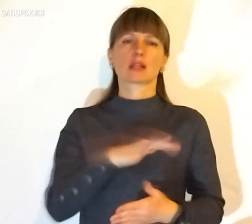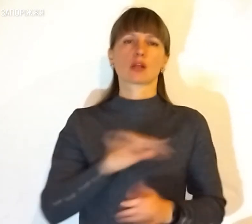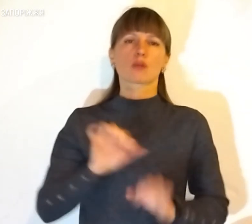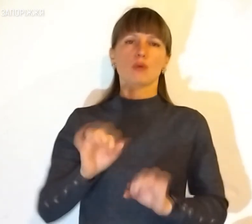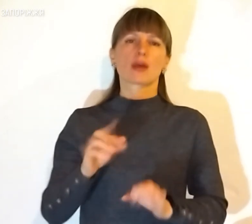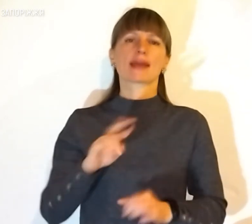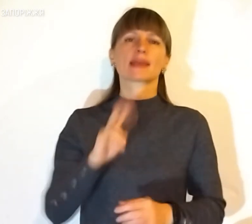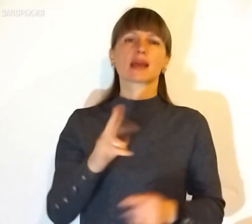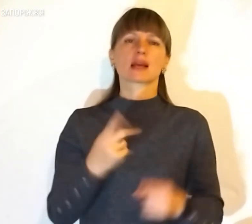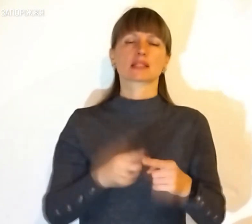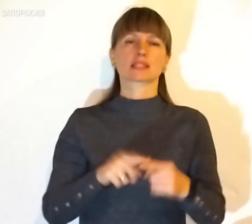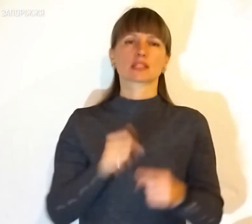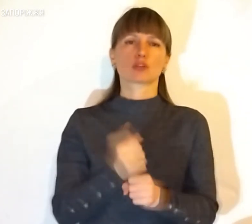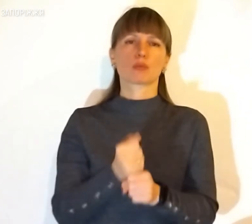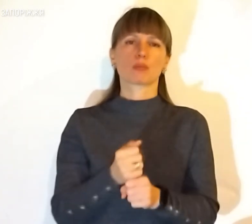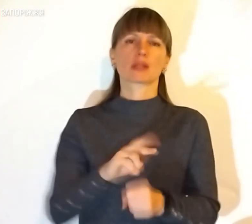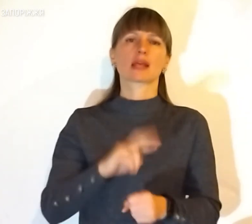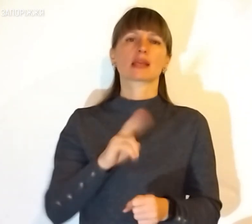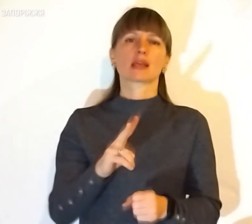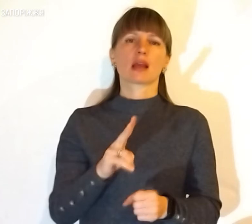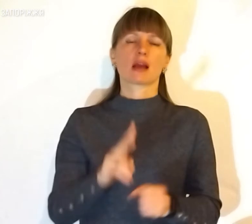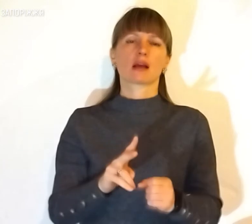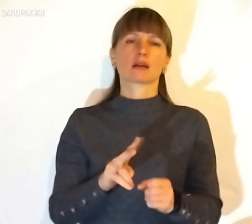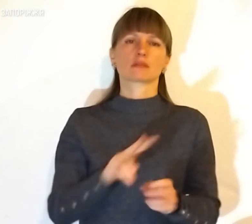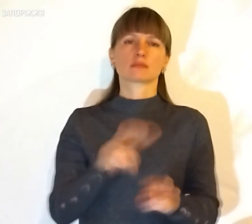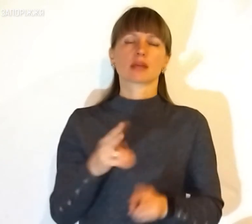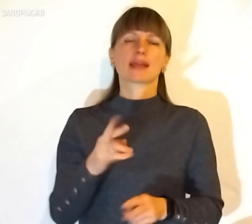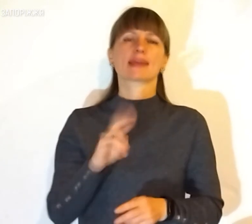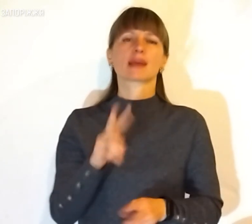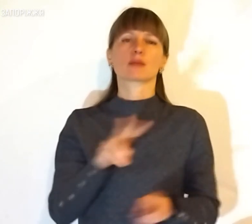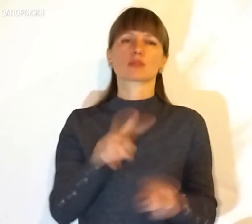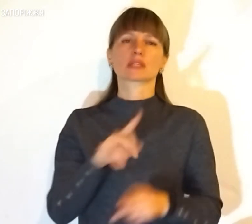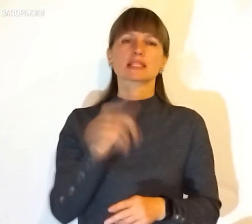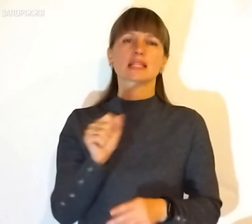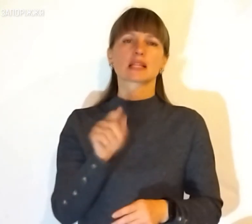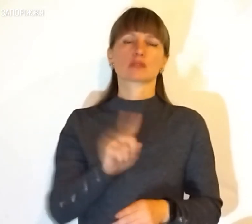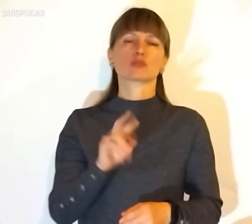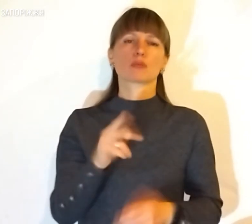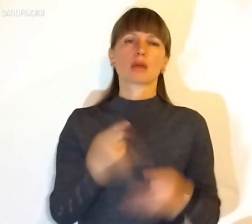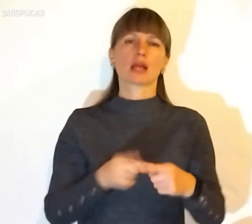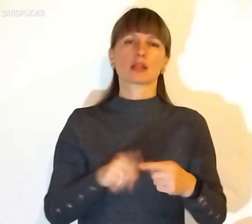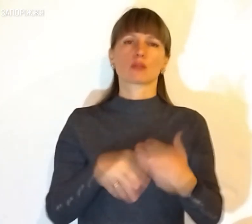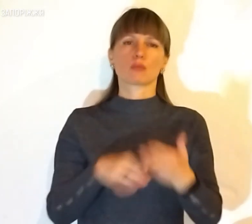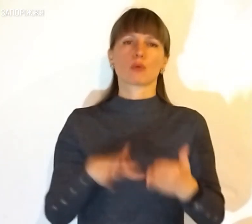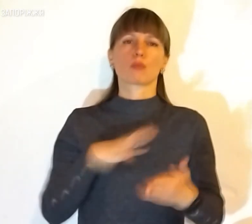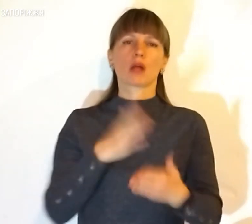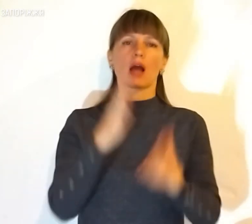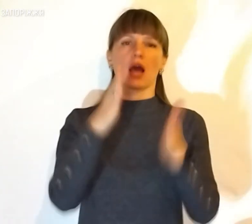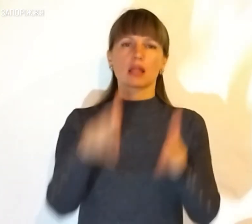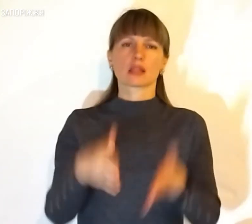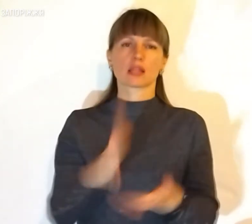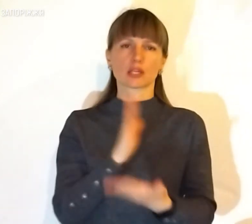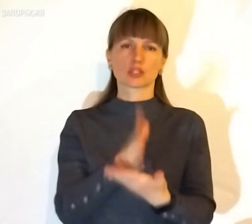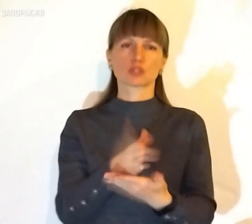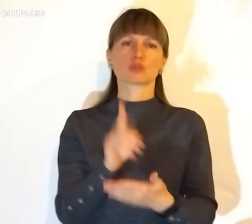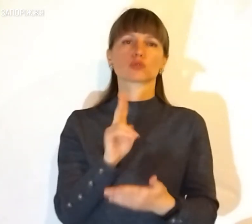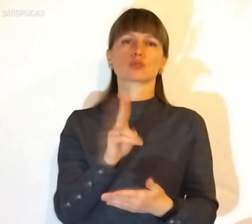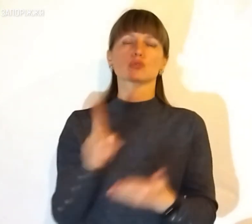оборони. Як це зробити, як прослідкувати і як простежити за тим, аби ця допомога була адресною, оскільки хтось допомагає, а